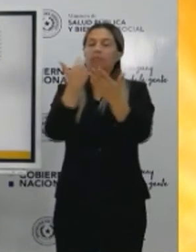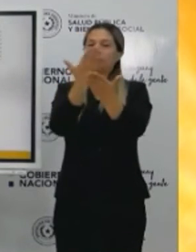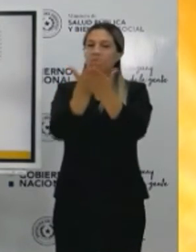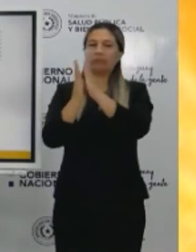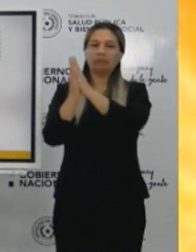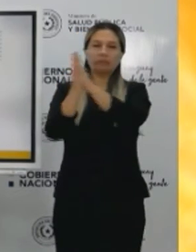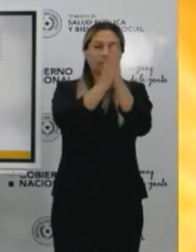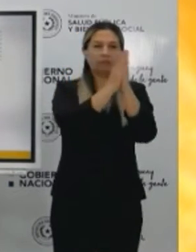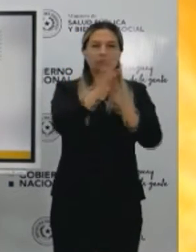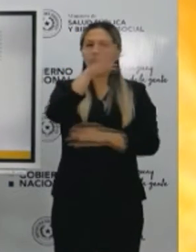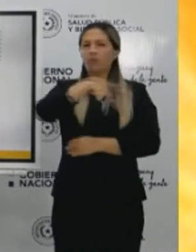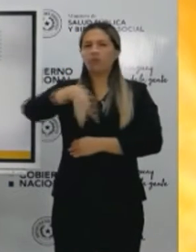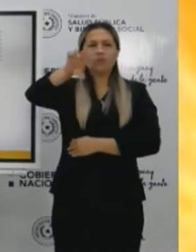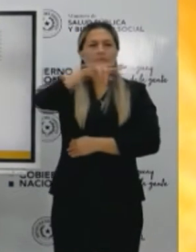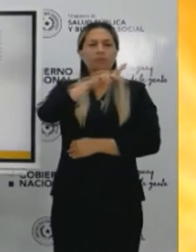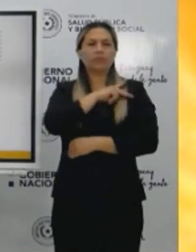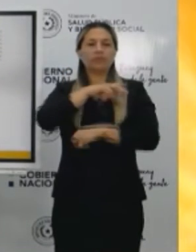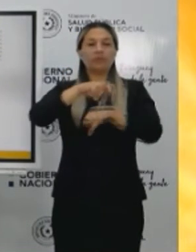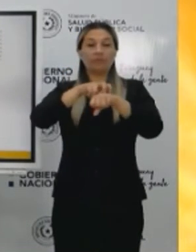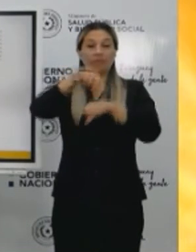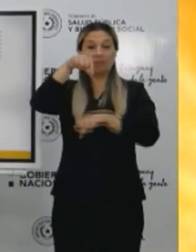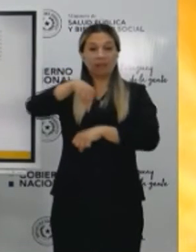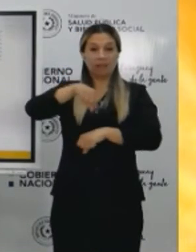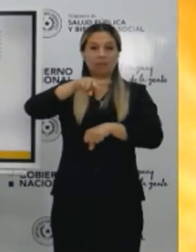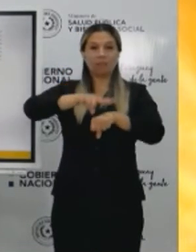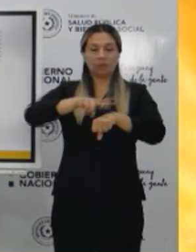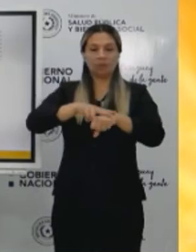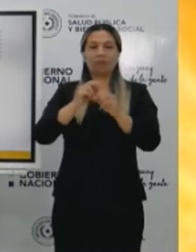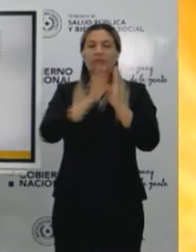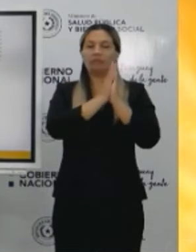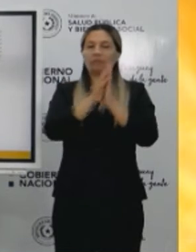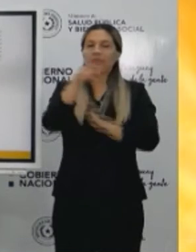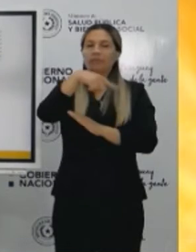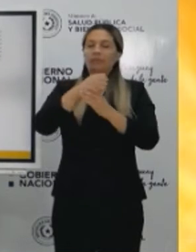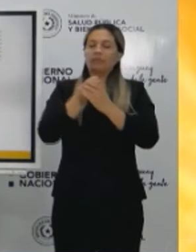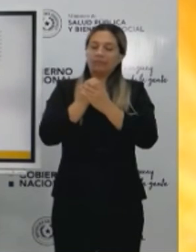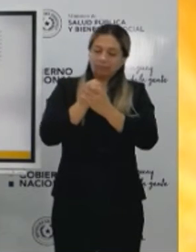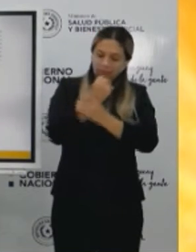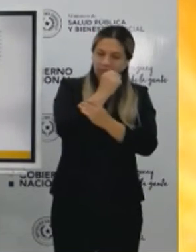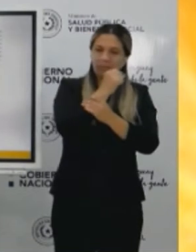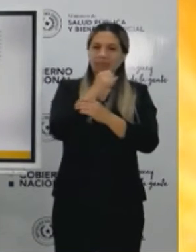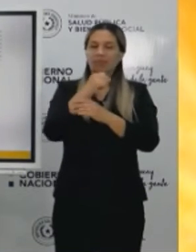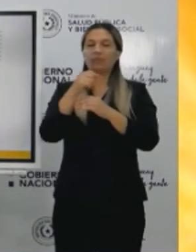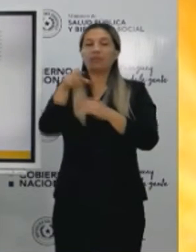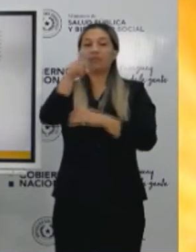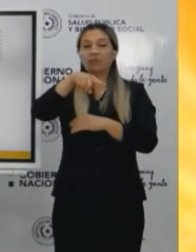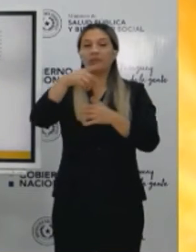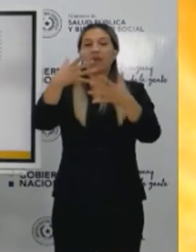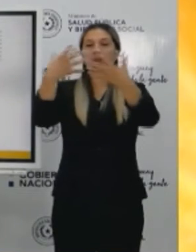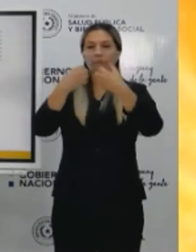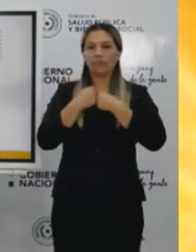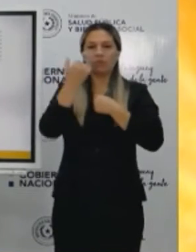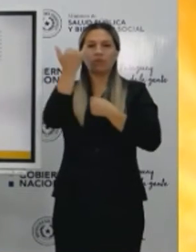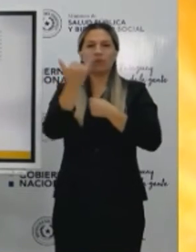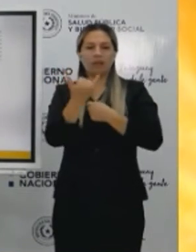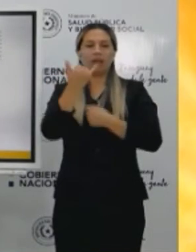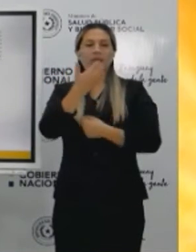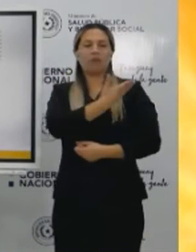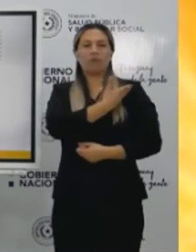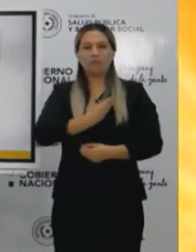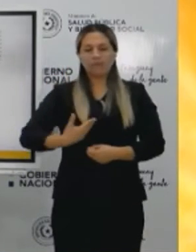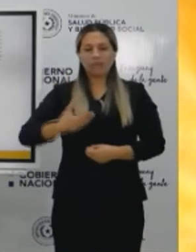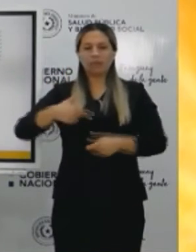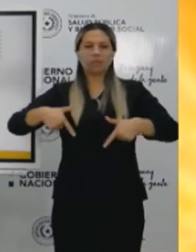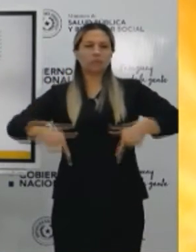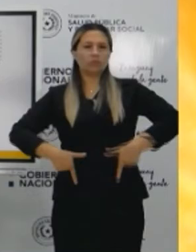particularmente en estas regiones, hacer el máximo esfuerzo. Contamos con el apoyo de los gobiernos municipales que realmente